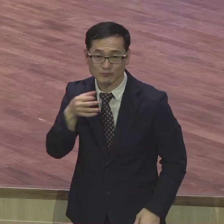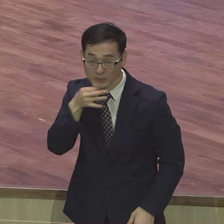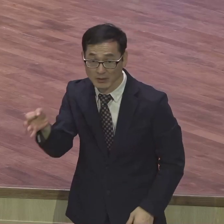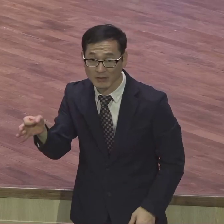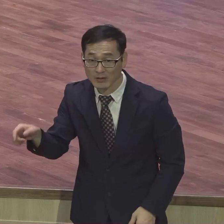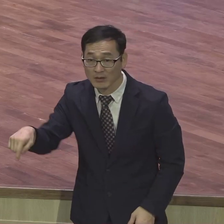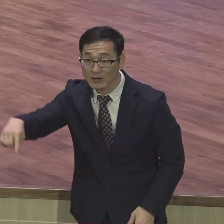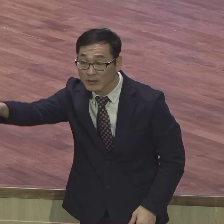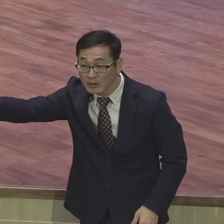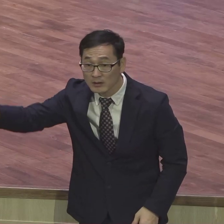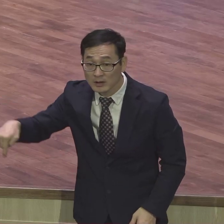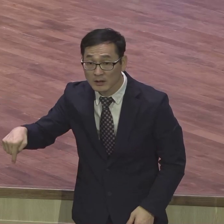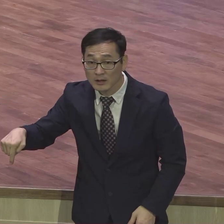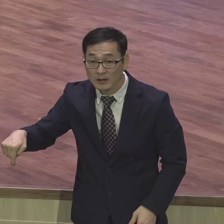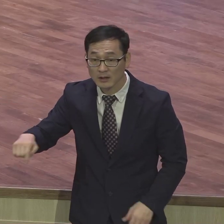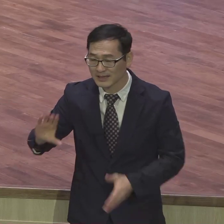일꾼이 되게 하셨다